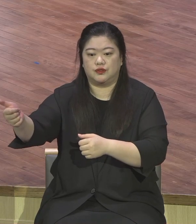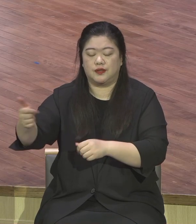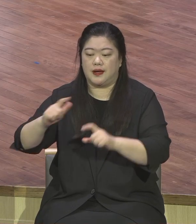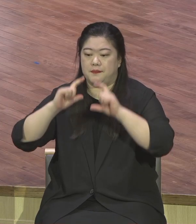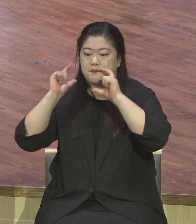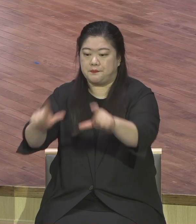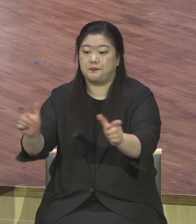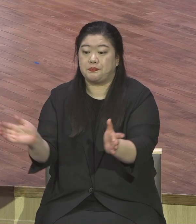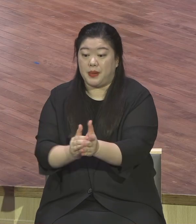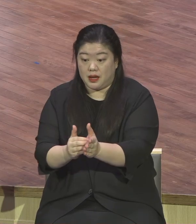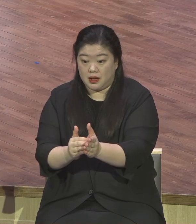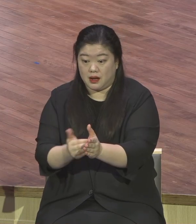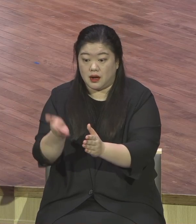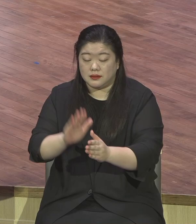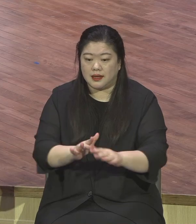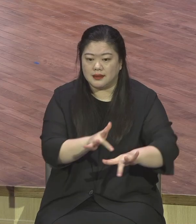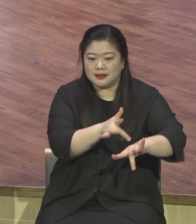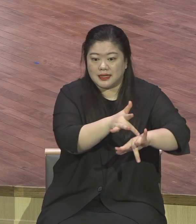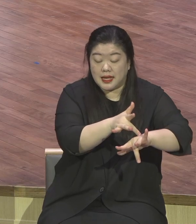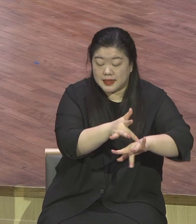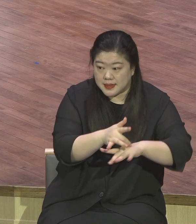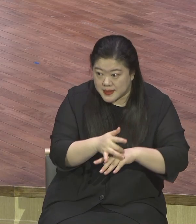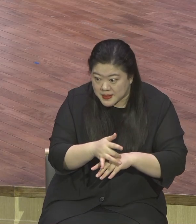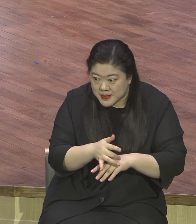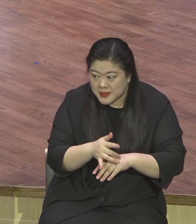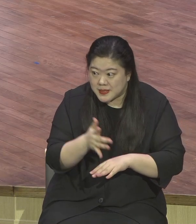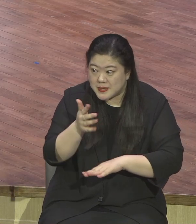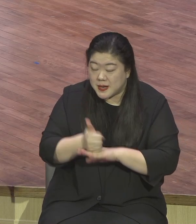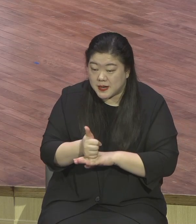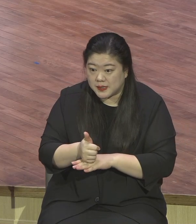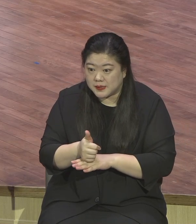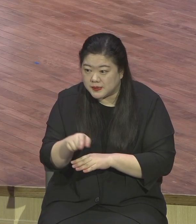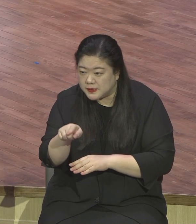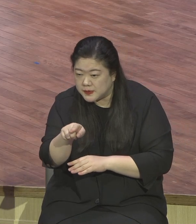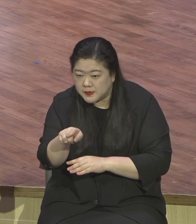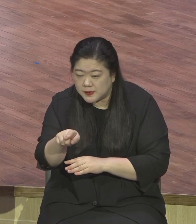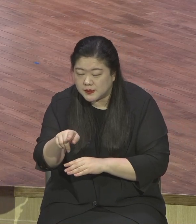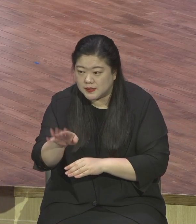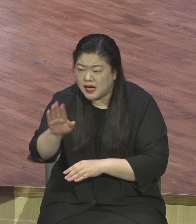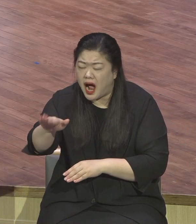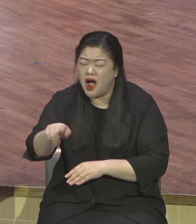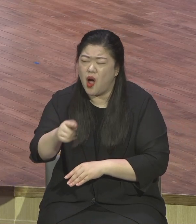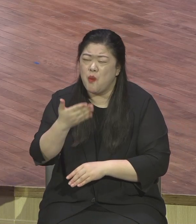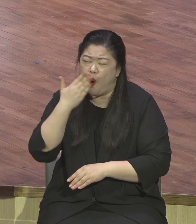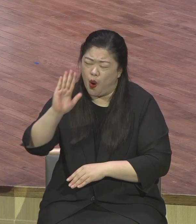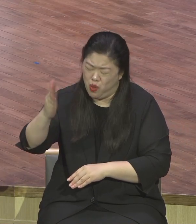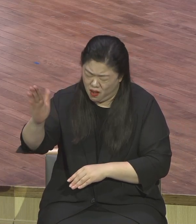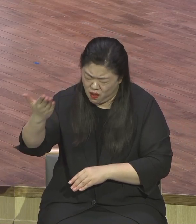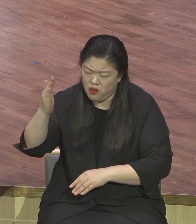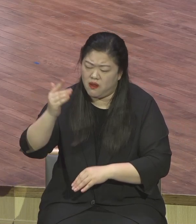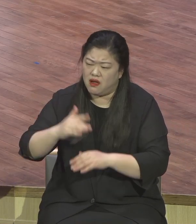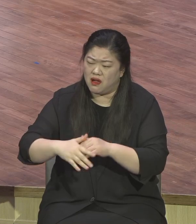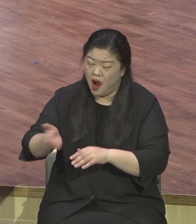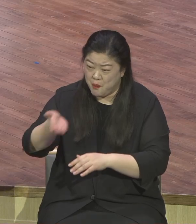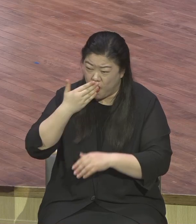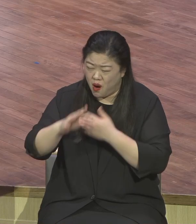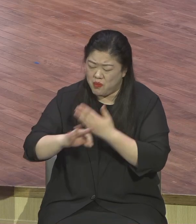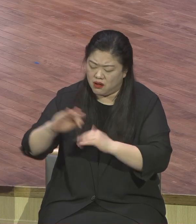하나님께서 죄를 범하게 되었어 처음 나온 죄입니다 이걸 원죄라 원죄 원죄 이거는 인간 노릇